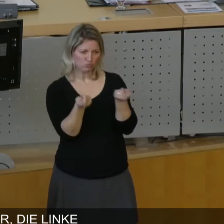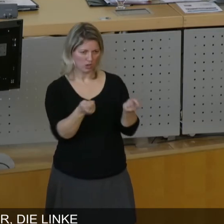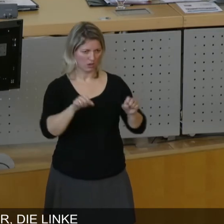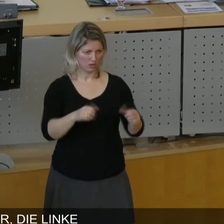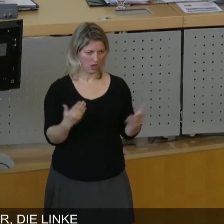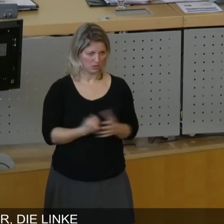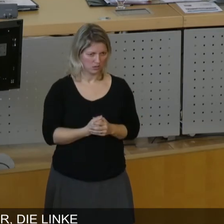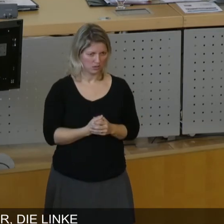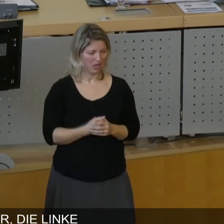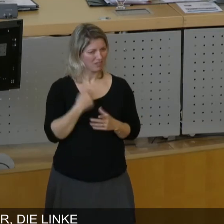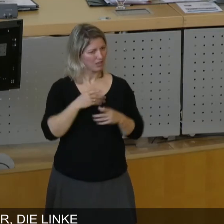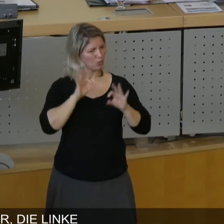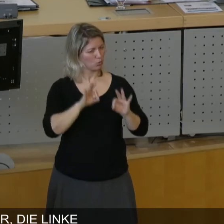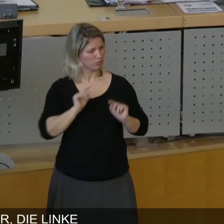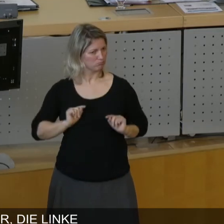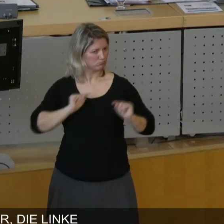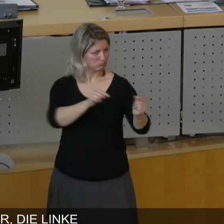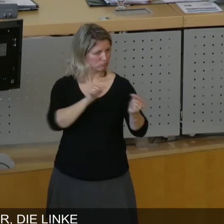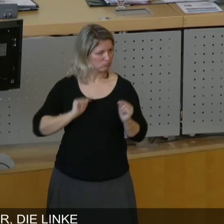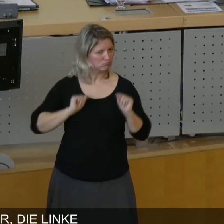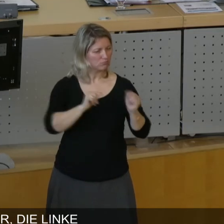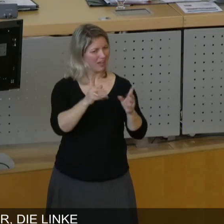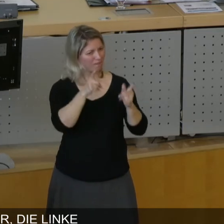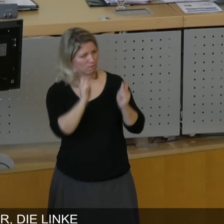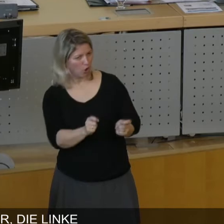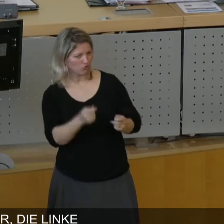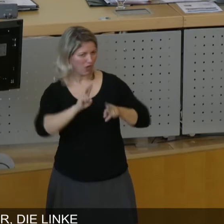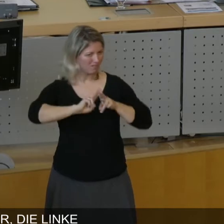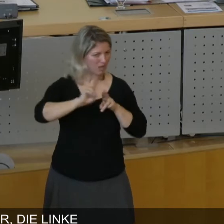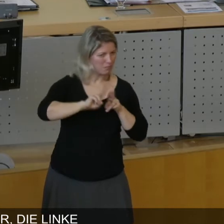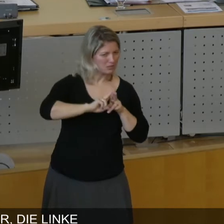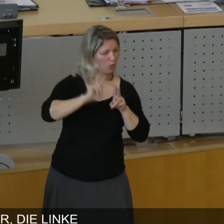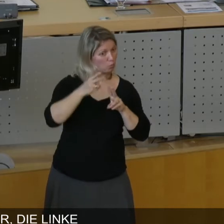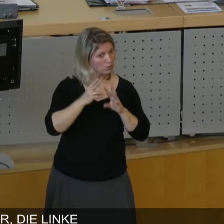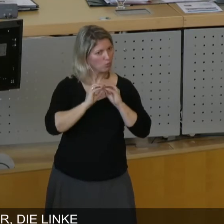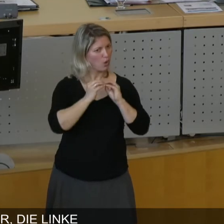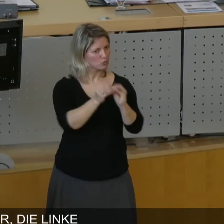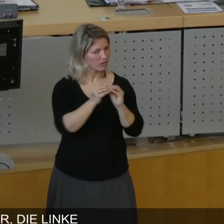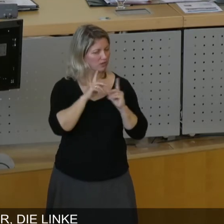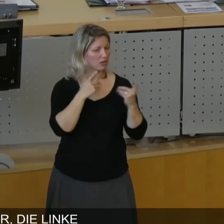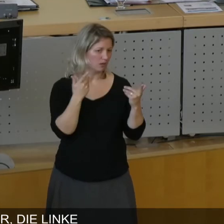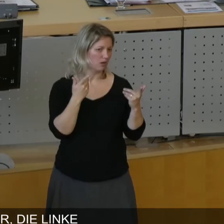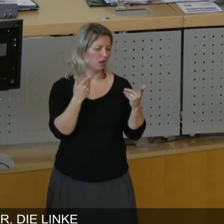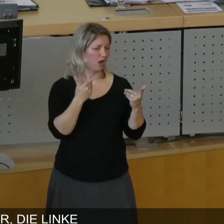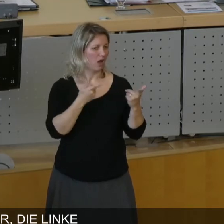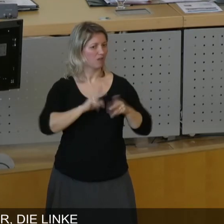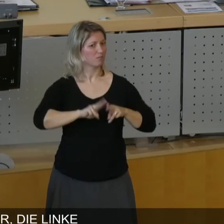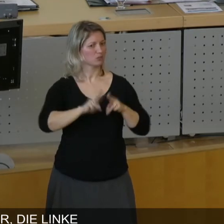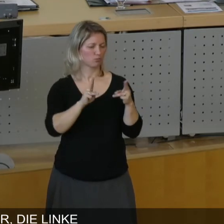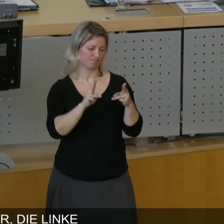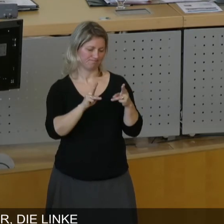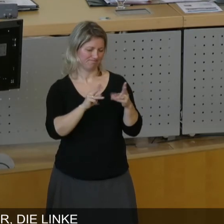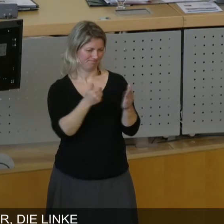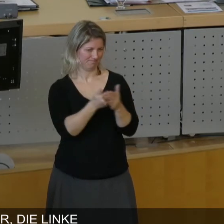Wechselspiel aus Vorschlägen, Verbesserungen und konstruktiven Vorschlägen bietet sie tatsächlich nicht das richtige Forum.